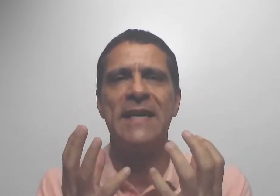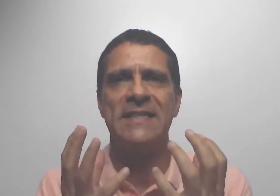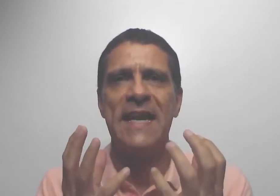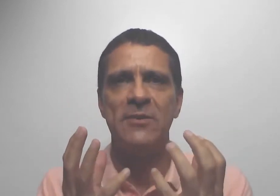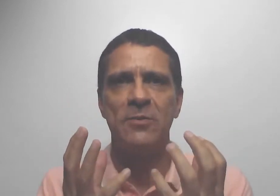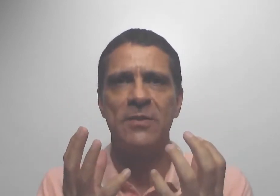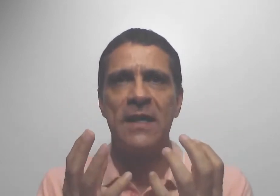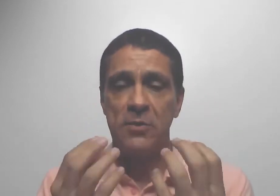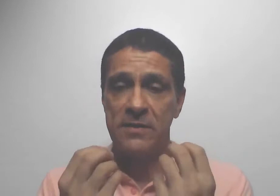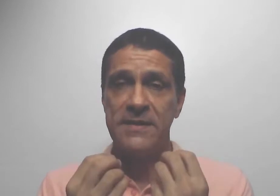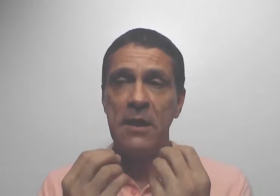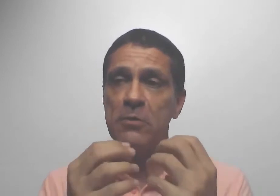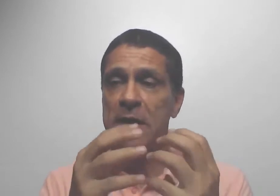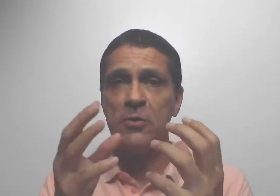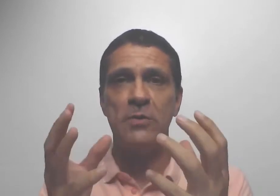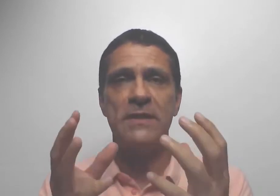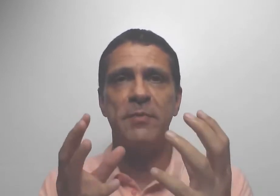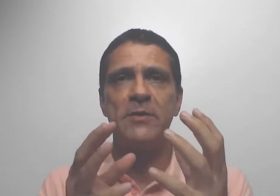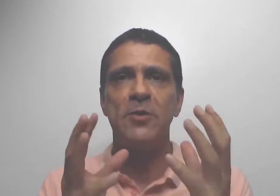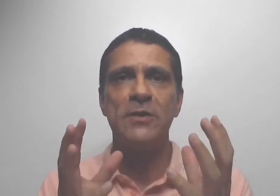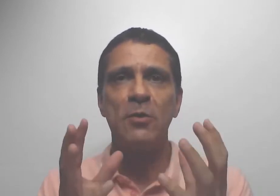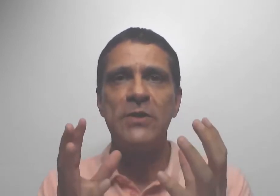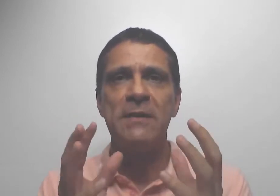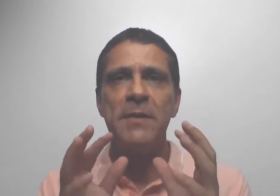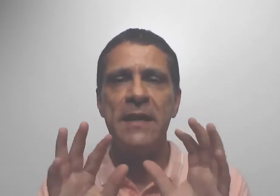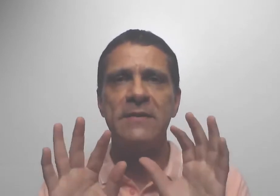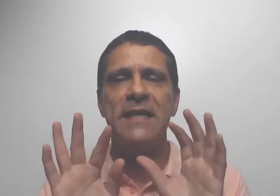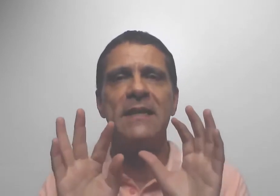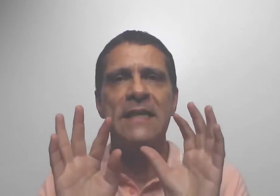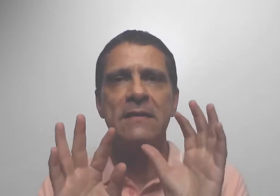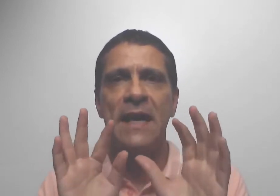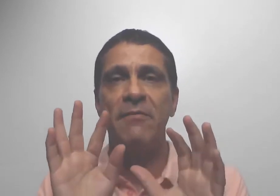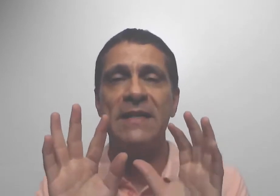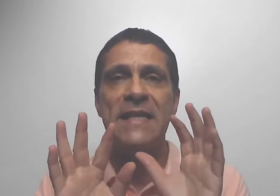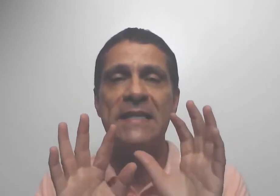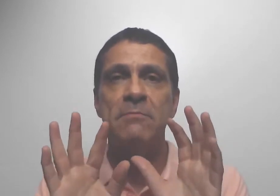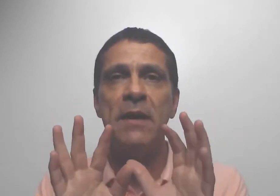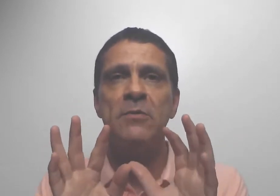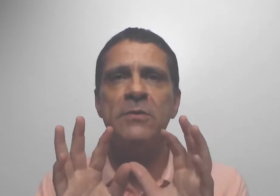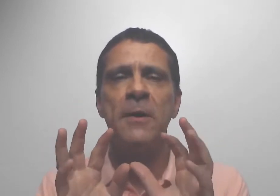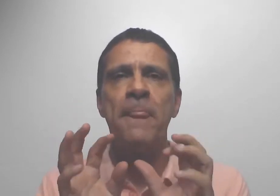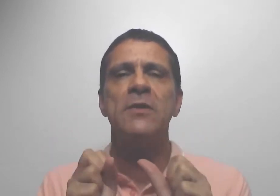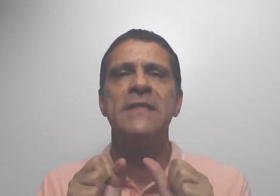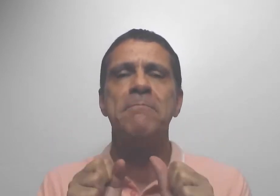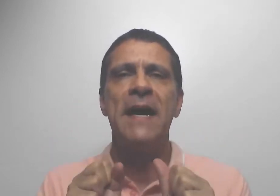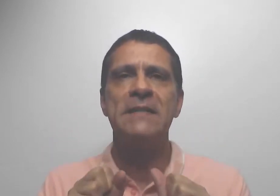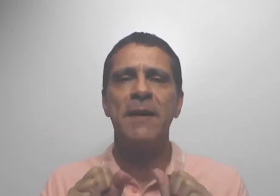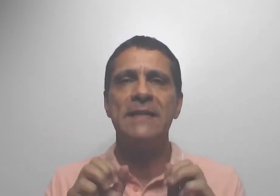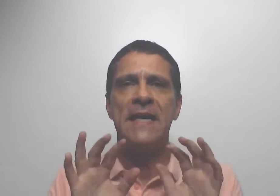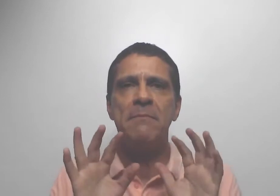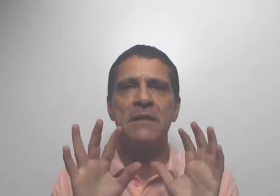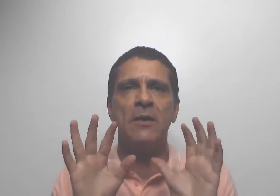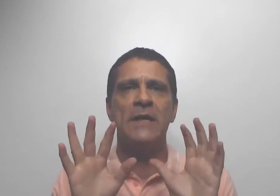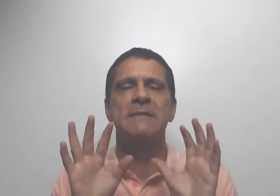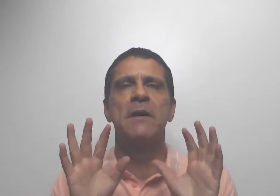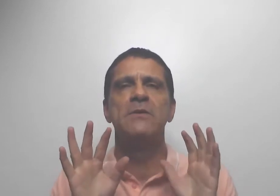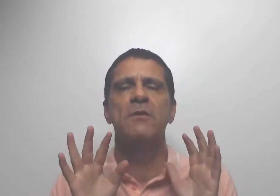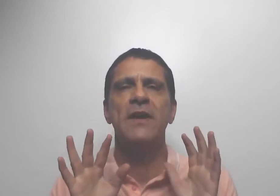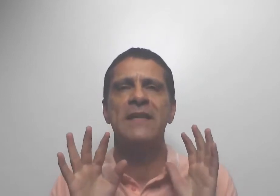energéticos, seja seu, das outras pessoas ou de ambientes. É através das mãos que você mais percebe. Então, as mãos são